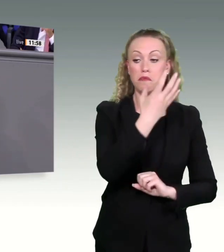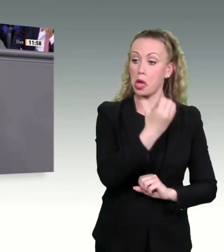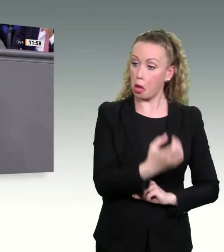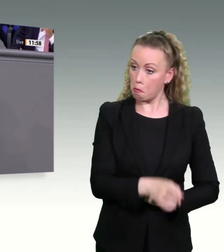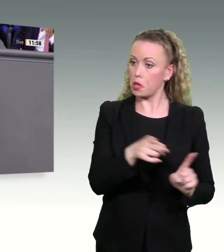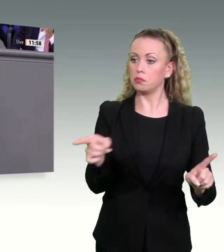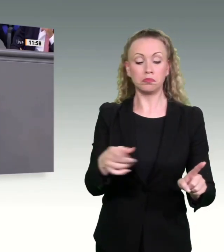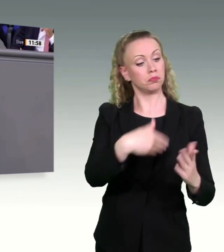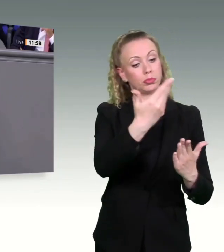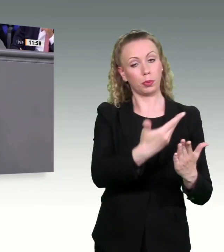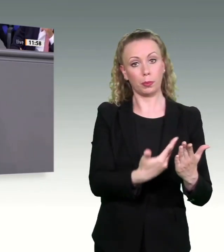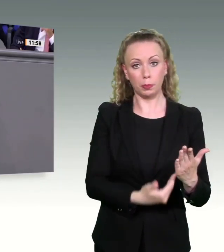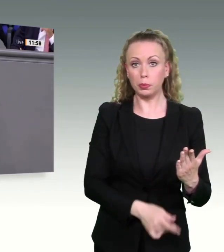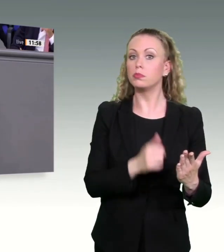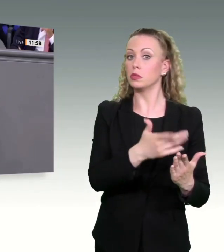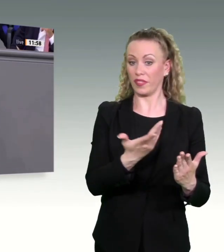Ideen in Ihren Antrag schreiben.